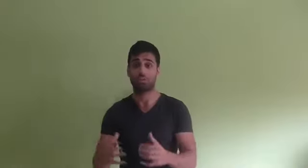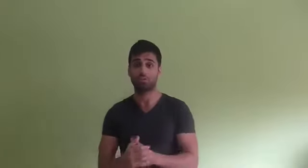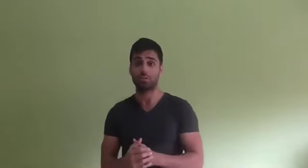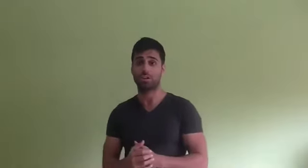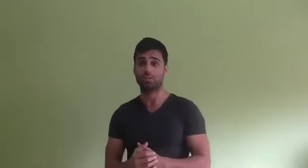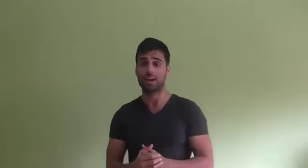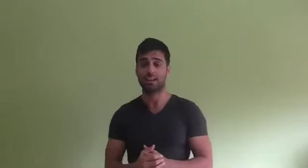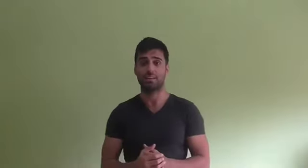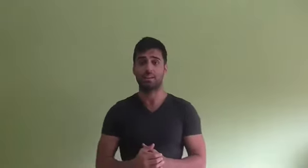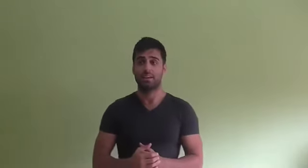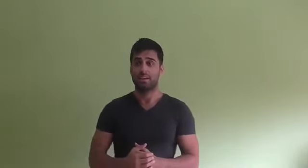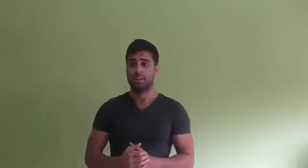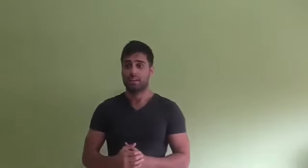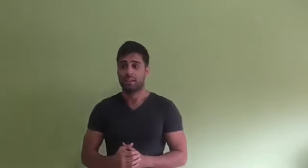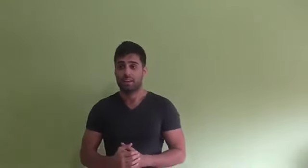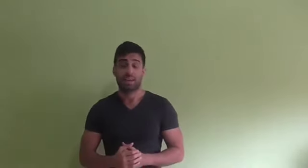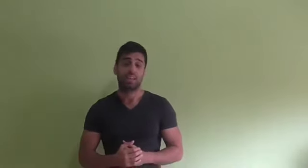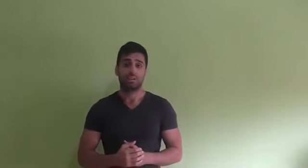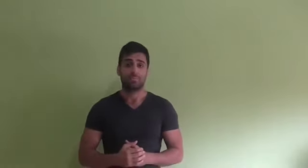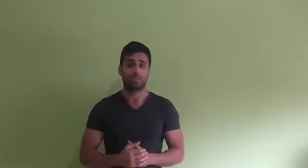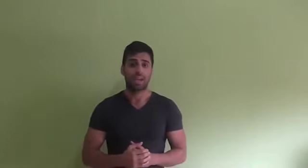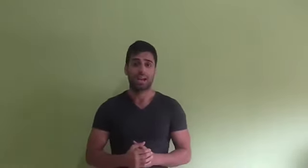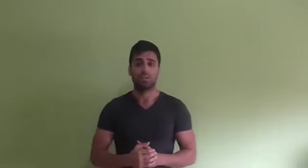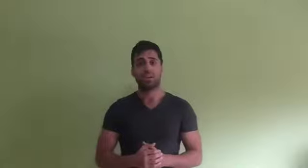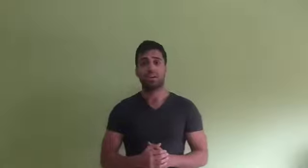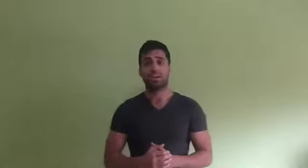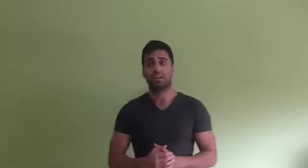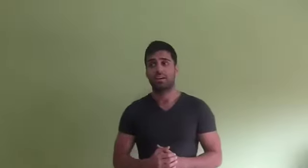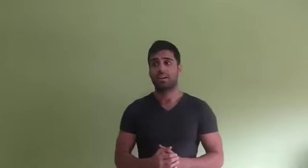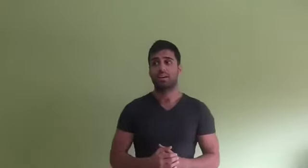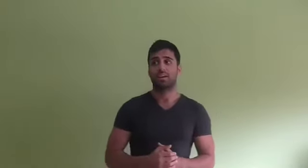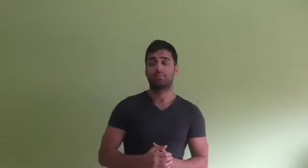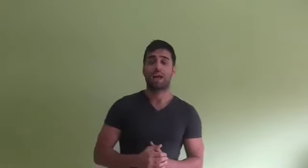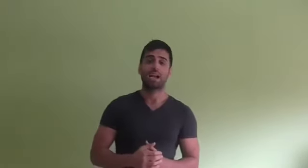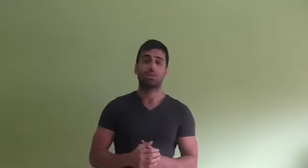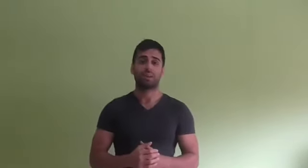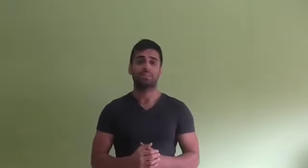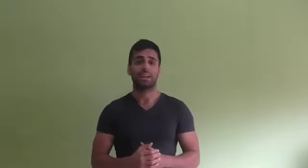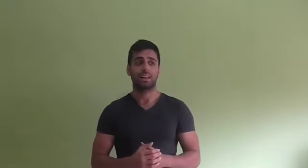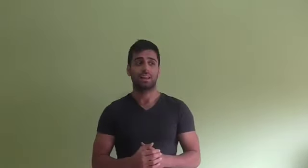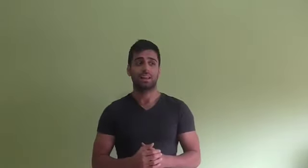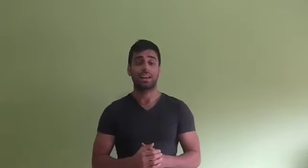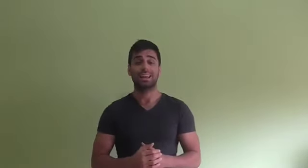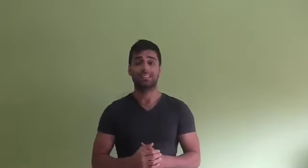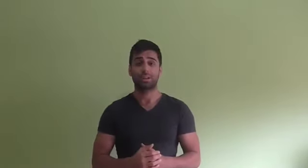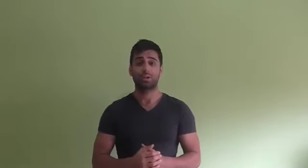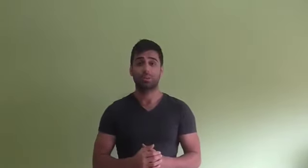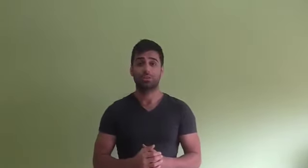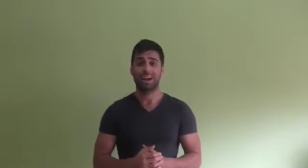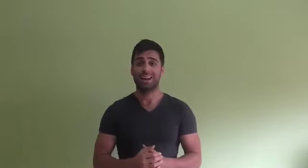sobre su proyecto online. Y el día de hoy para mí ha caído presa del crecimiento personal